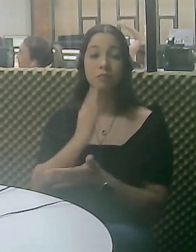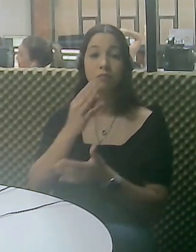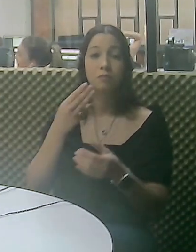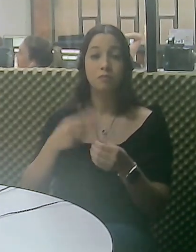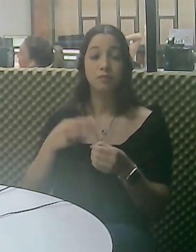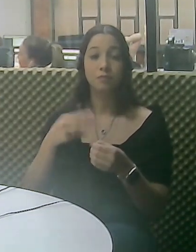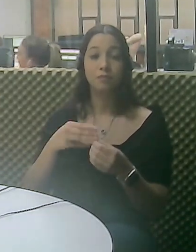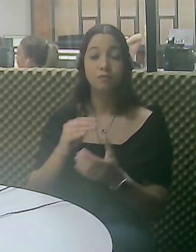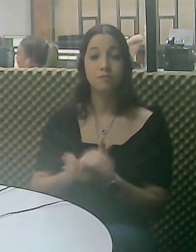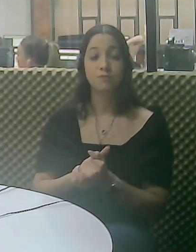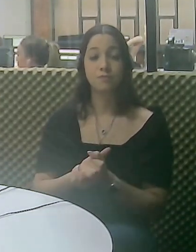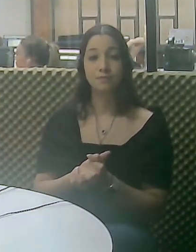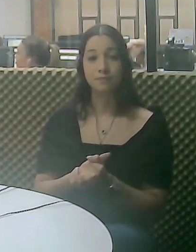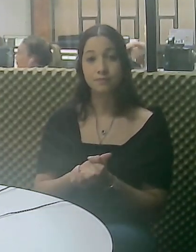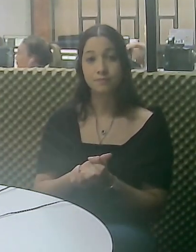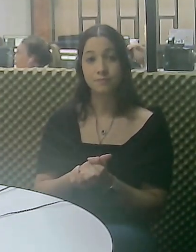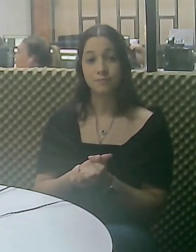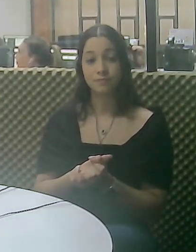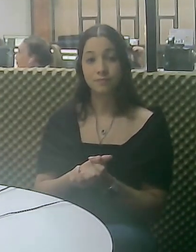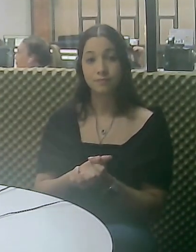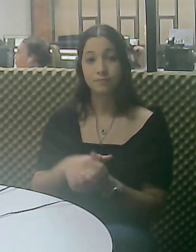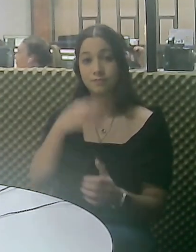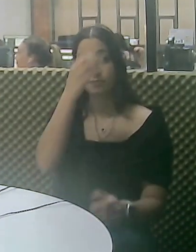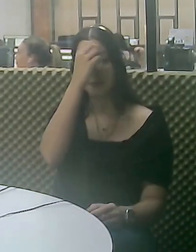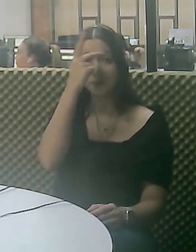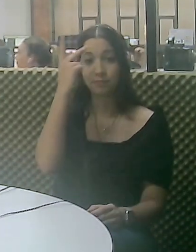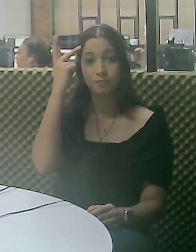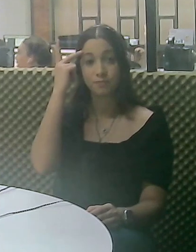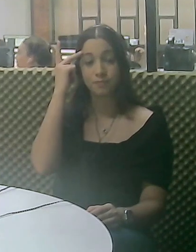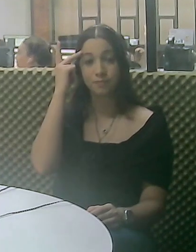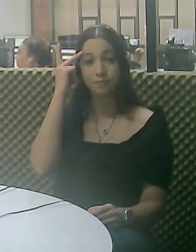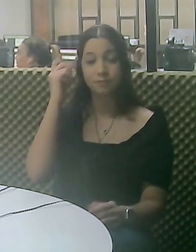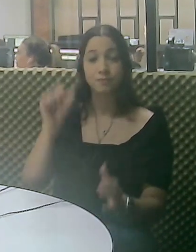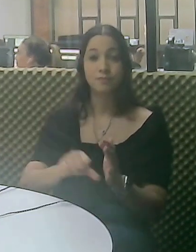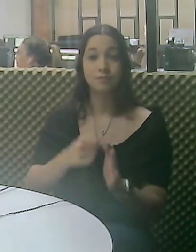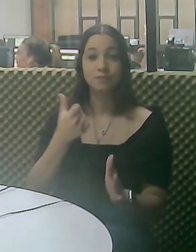trabalhos estarão condicionados à autorização municipal.